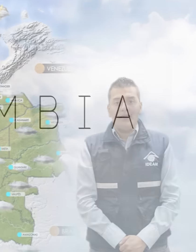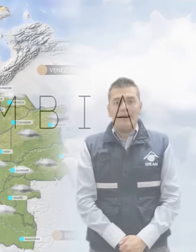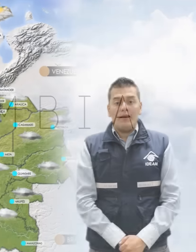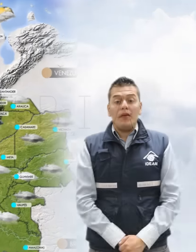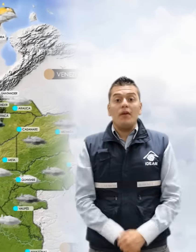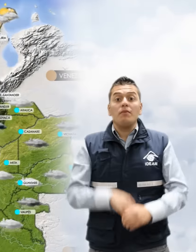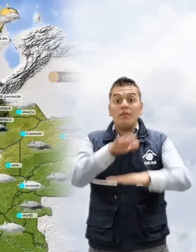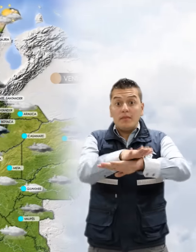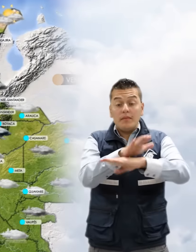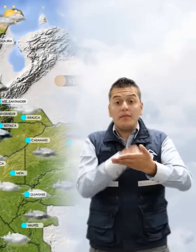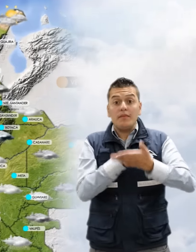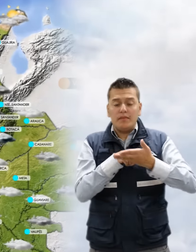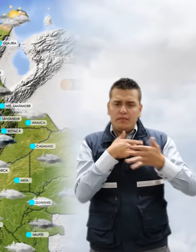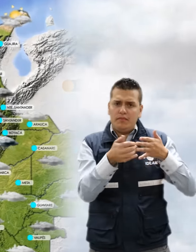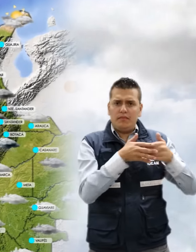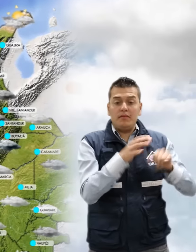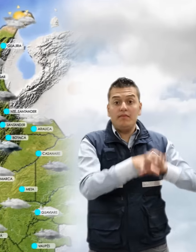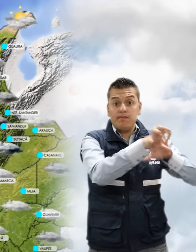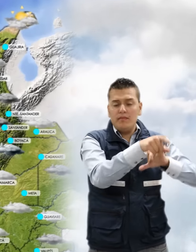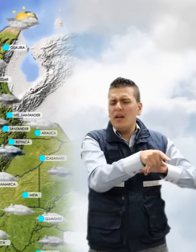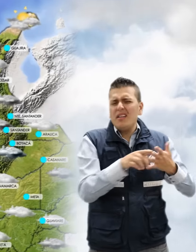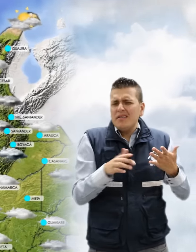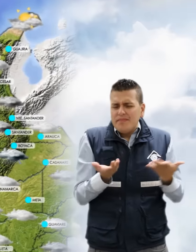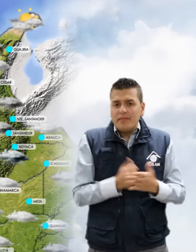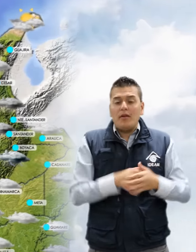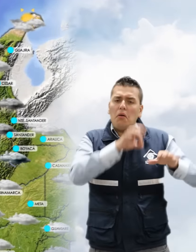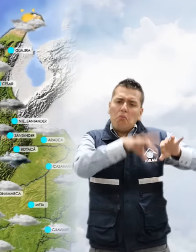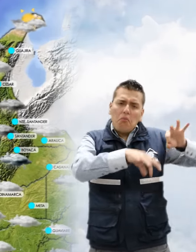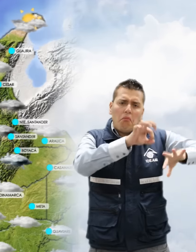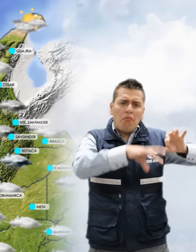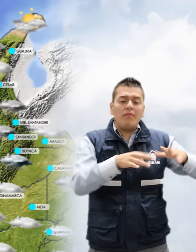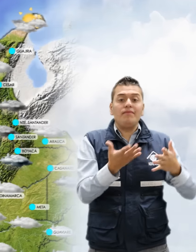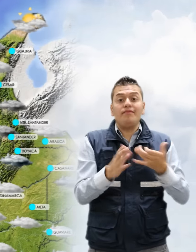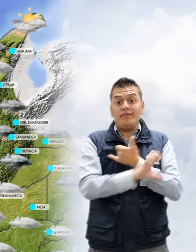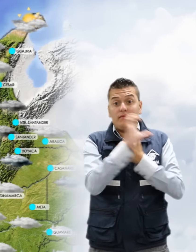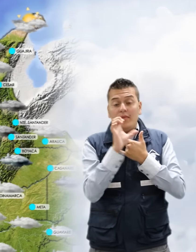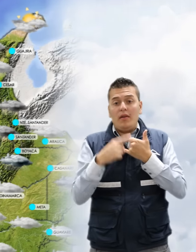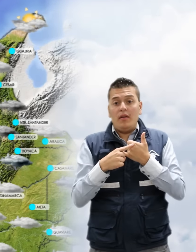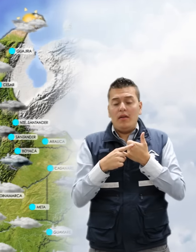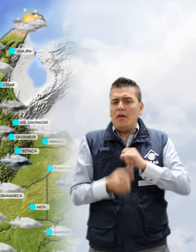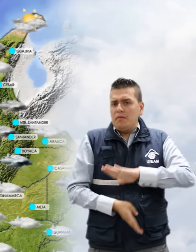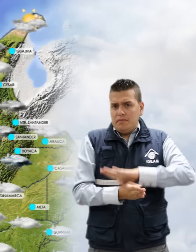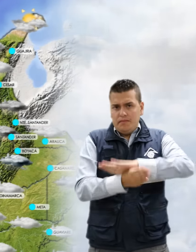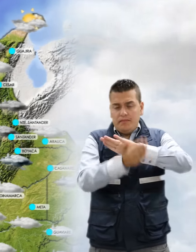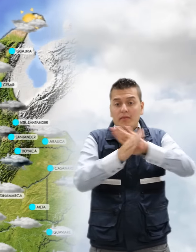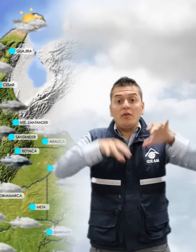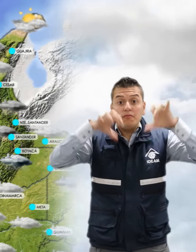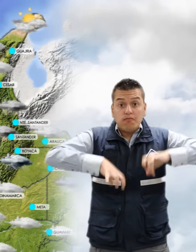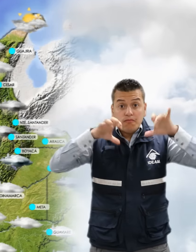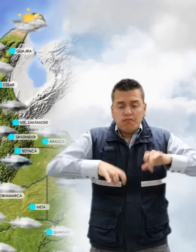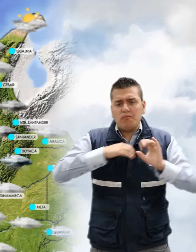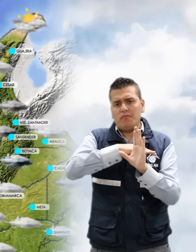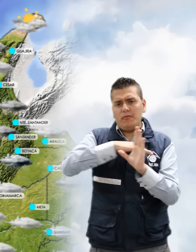Para las horas de la tarde San Andrés y Providencia presentarán algunas lloviznas para la región Caribe. Continuarán las lluvias de